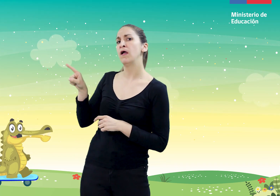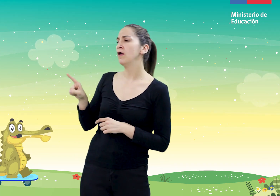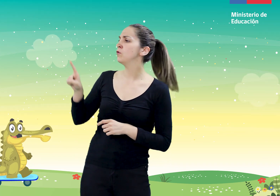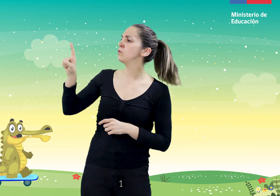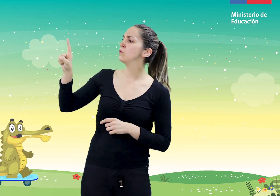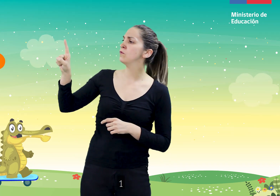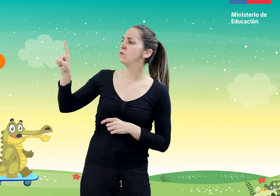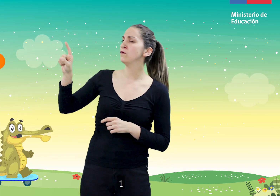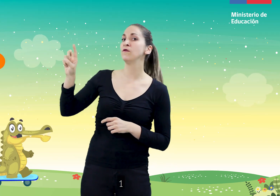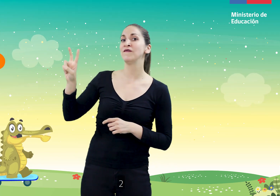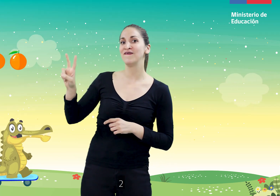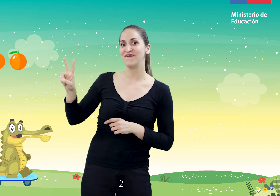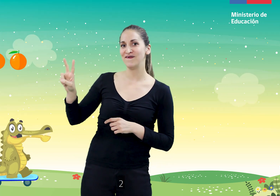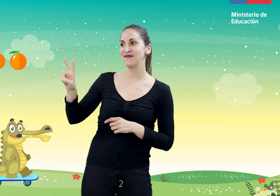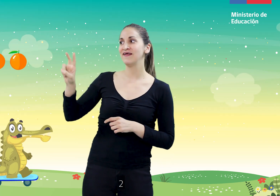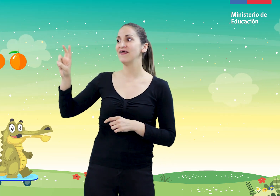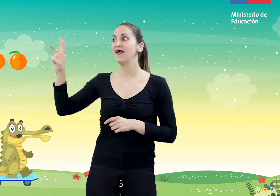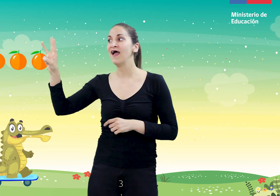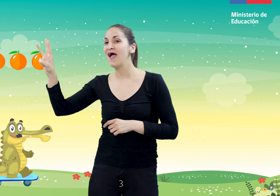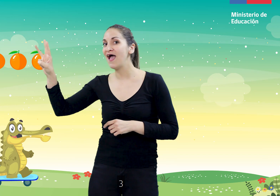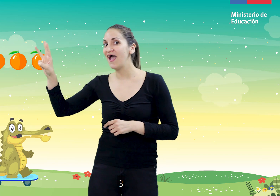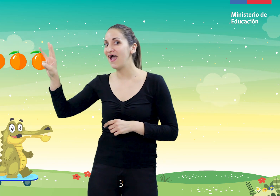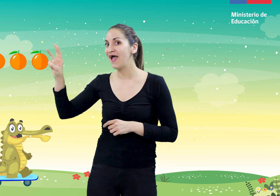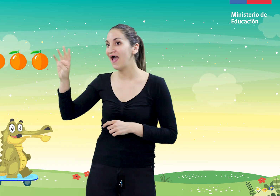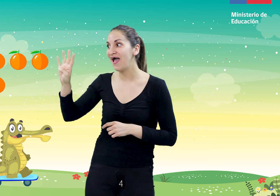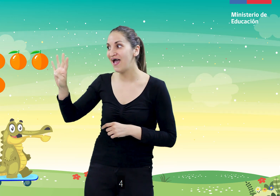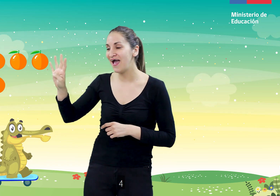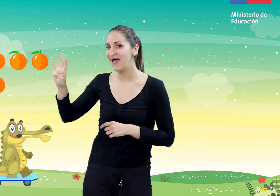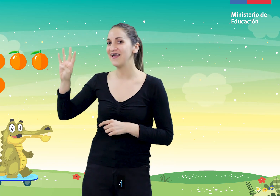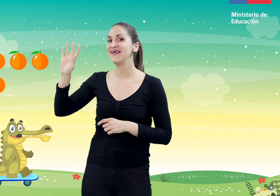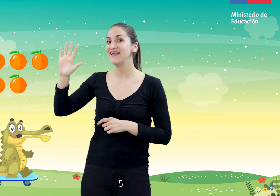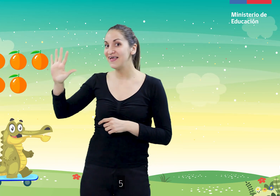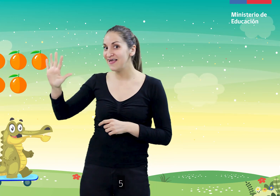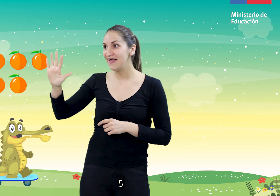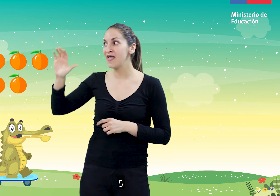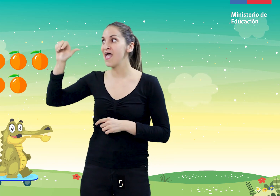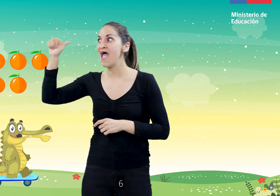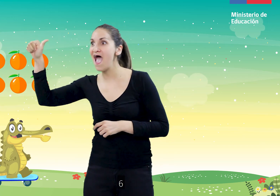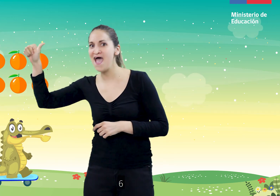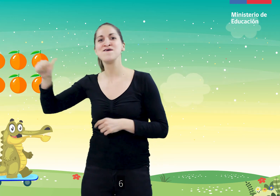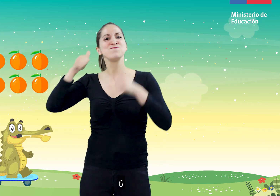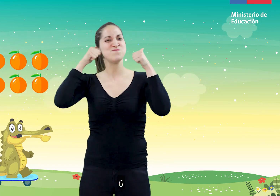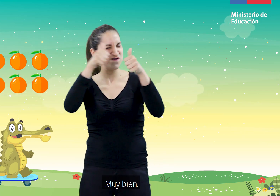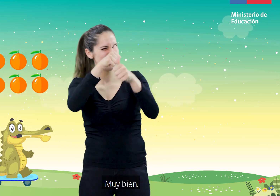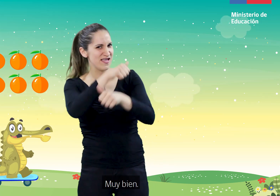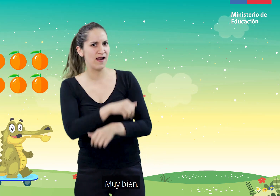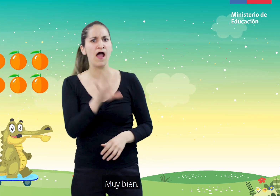1, 2, 3, 4, 5, 6. ¡Muy bien!